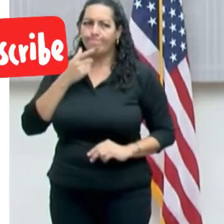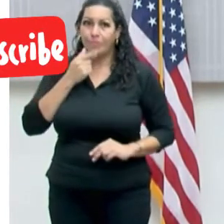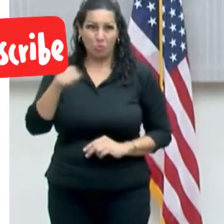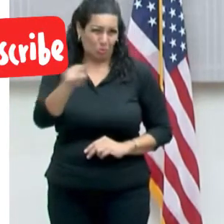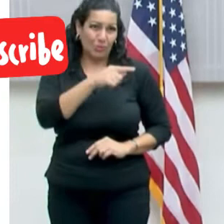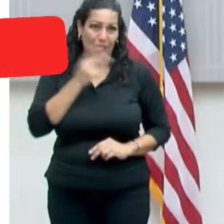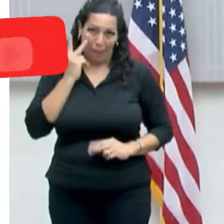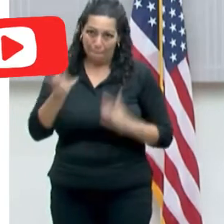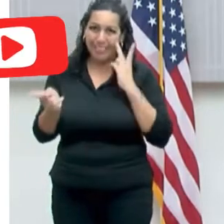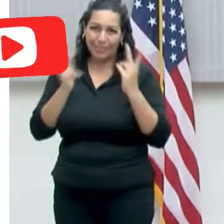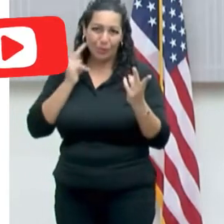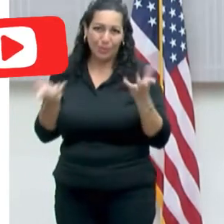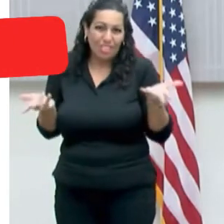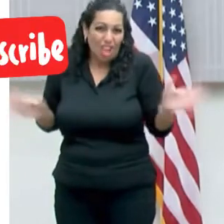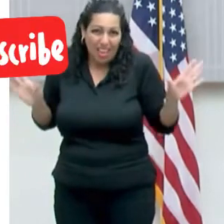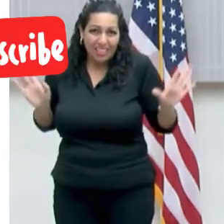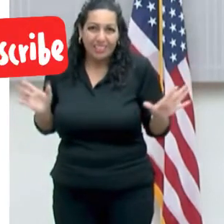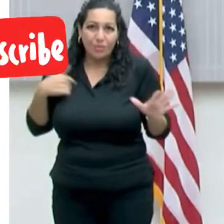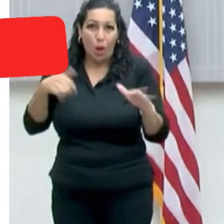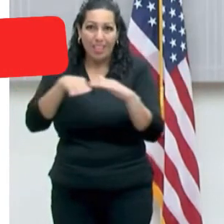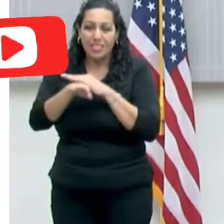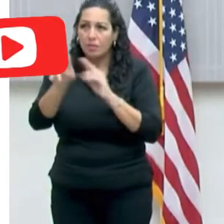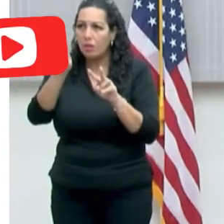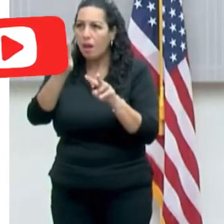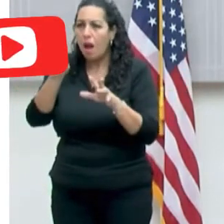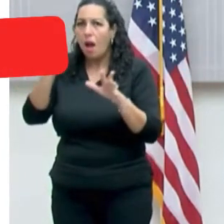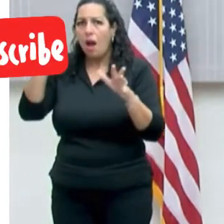ver y a las cuales tenemos acceso,